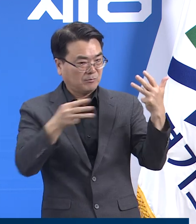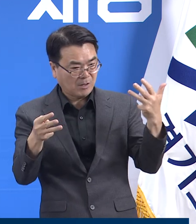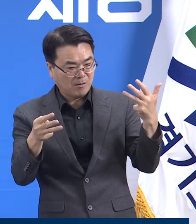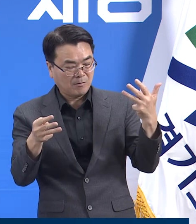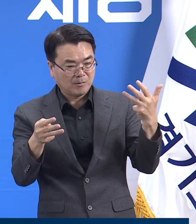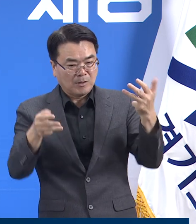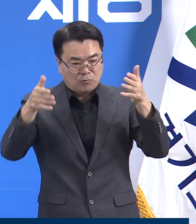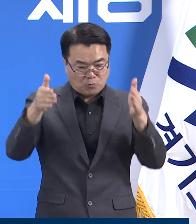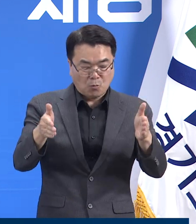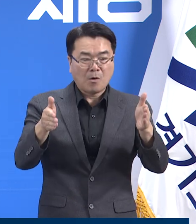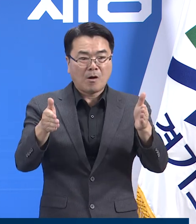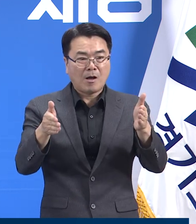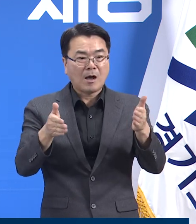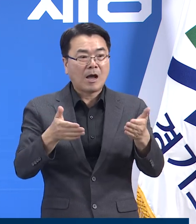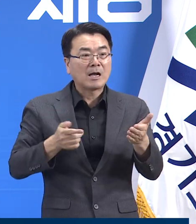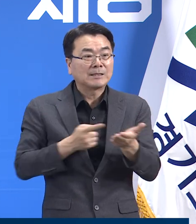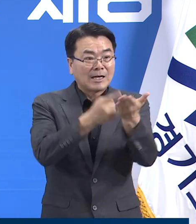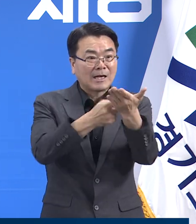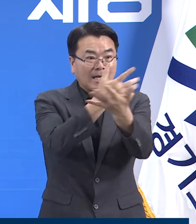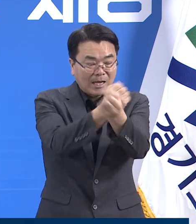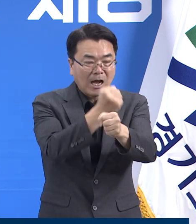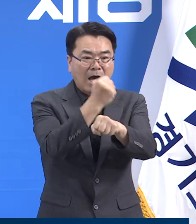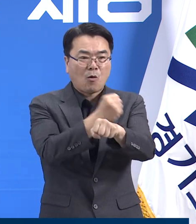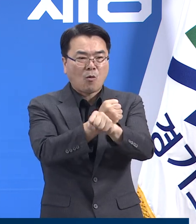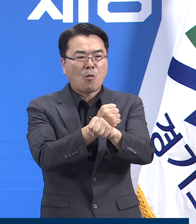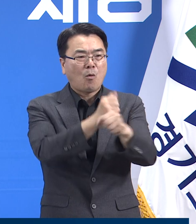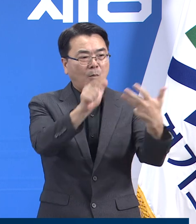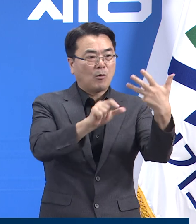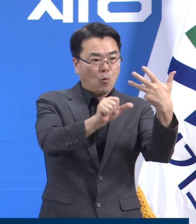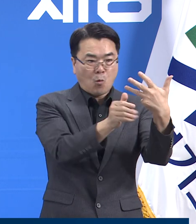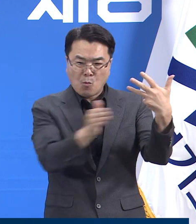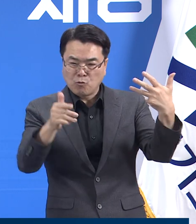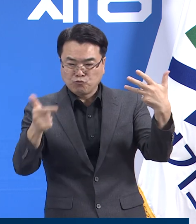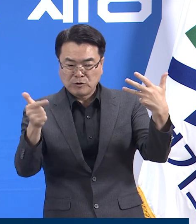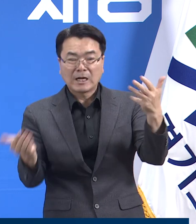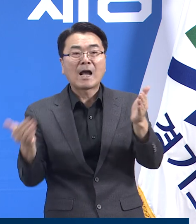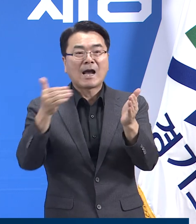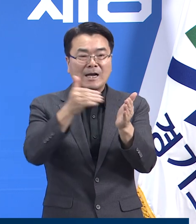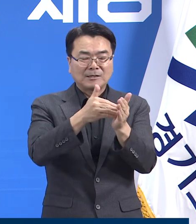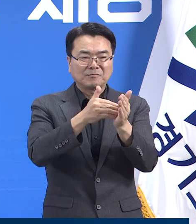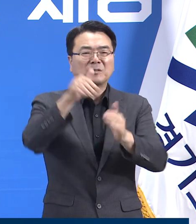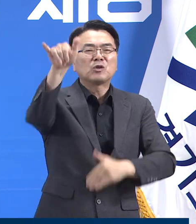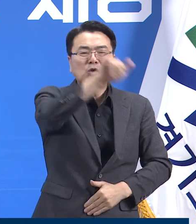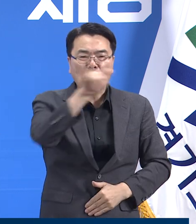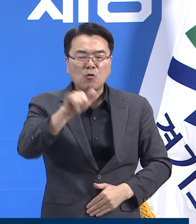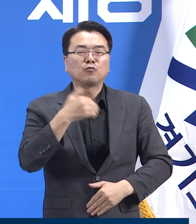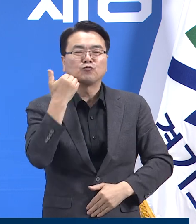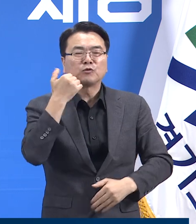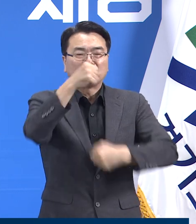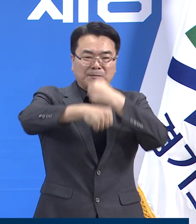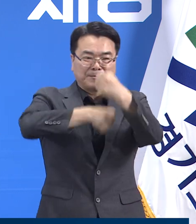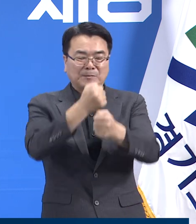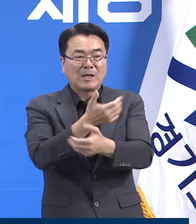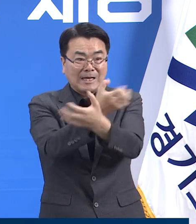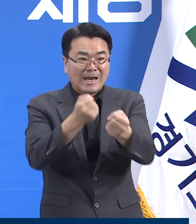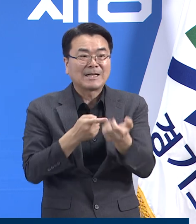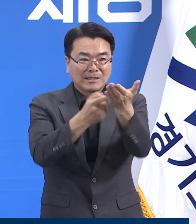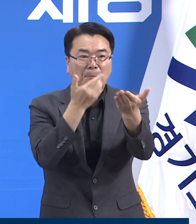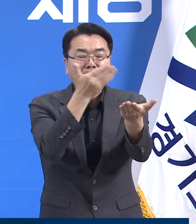18시까지이며 또한 5일 20시부터 6일 18시까지 지역에 구분 없이 신청 가능합니다.